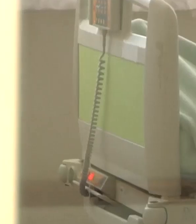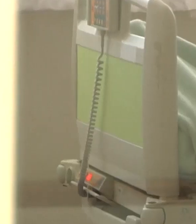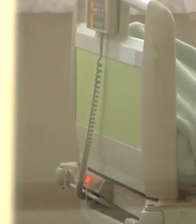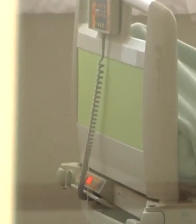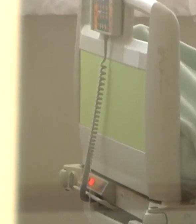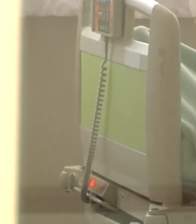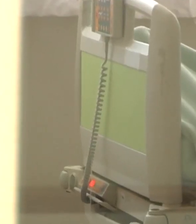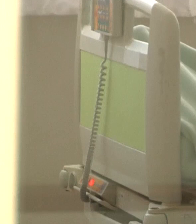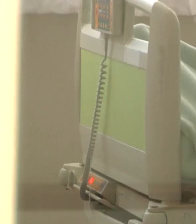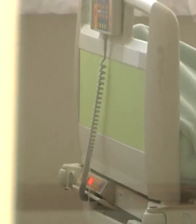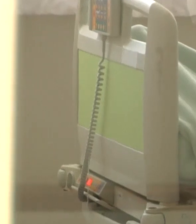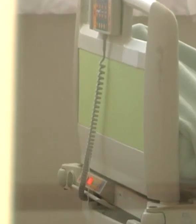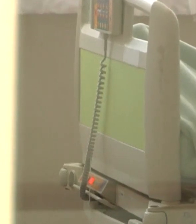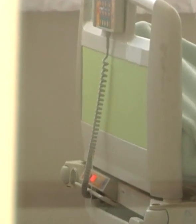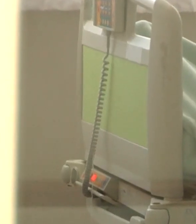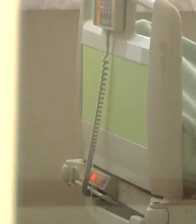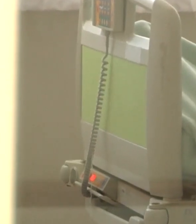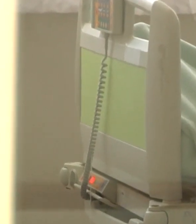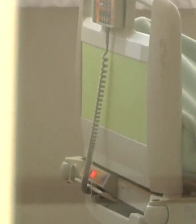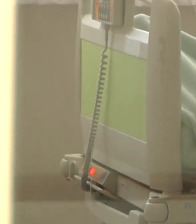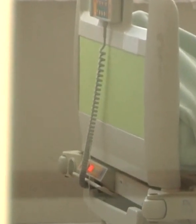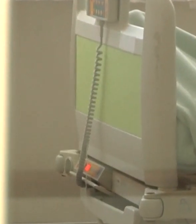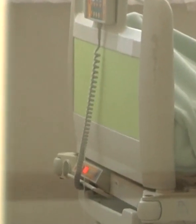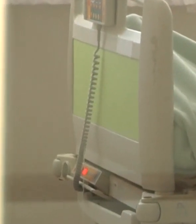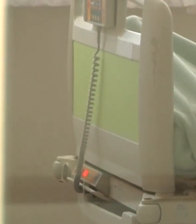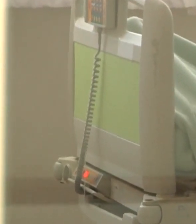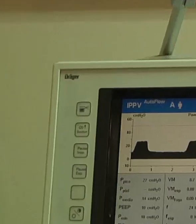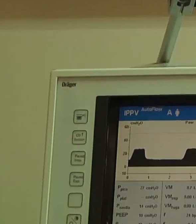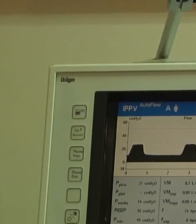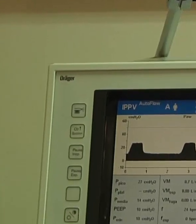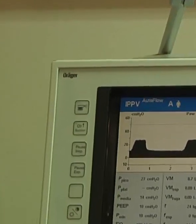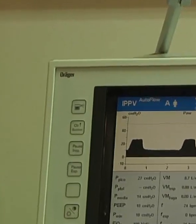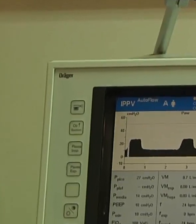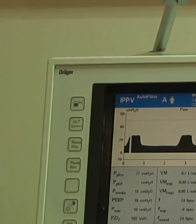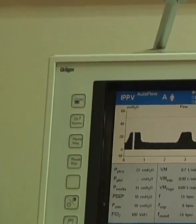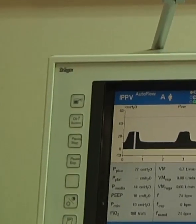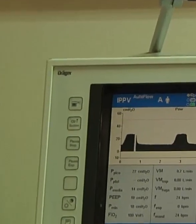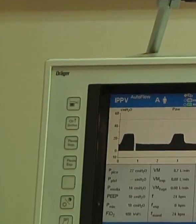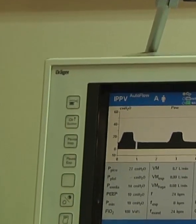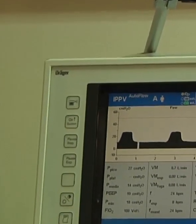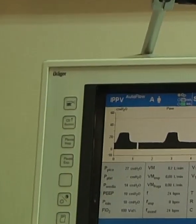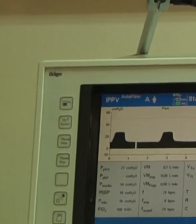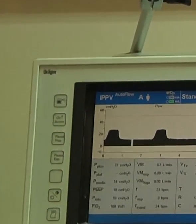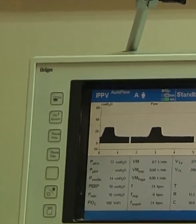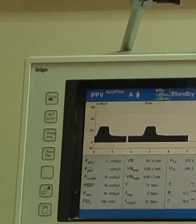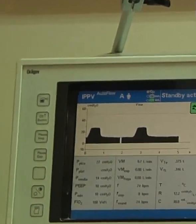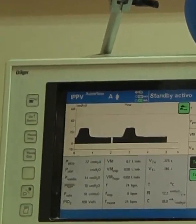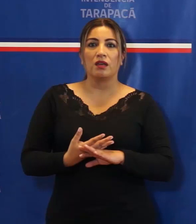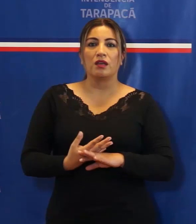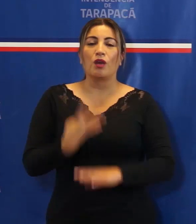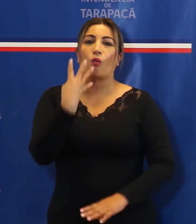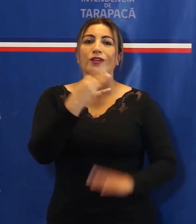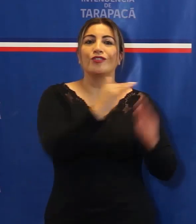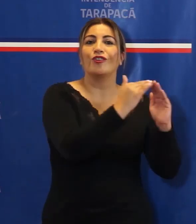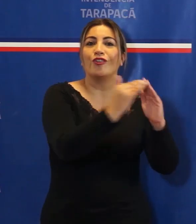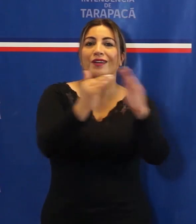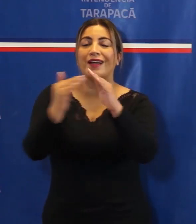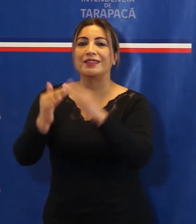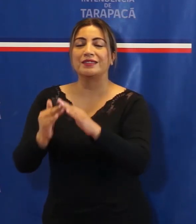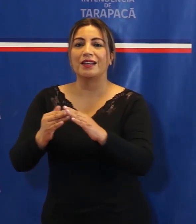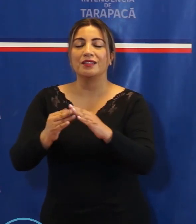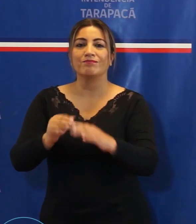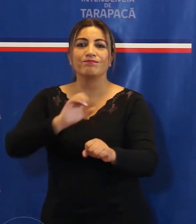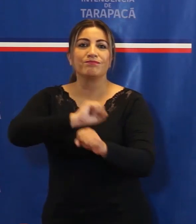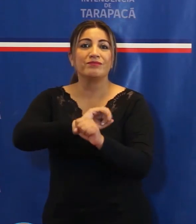el punto de prensa se debió a una reunión en línea con el presidente Sebastián Piñera. Ya tenemos cuatro residencias sanitarias que se han abierto